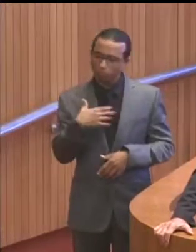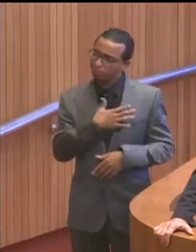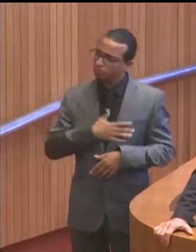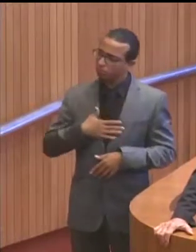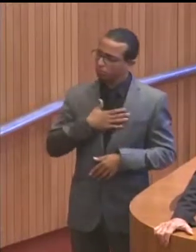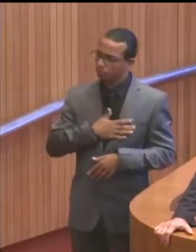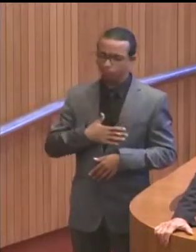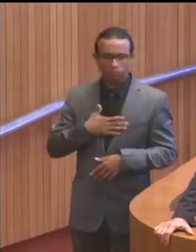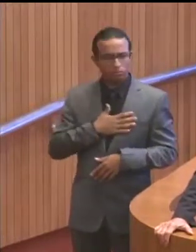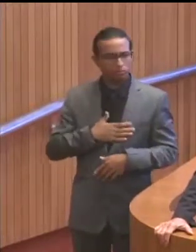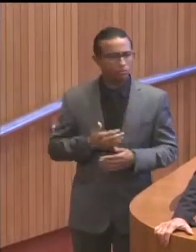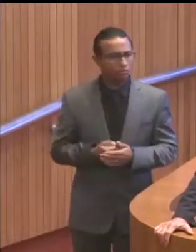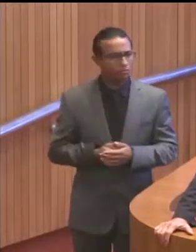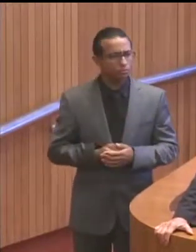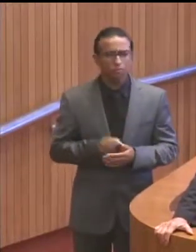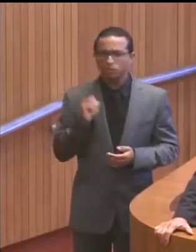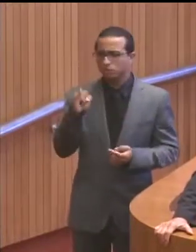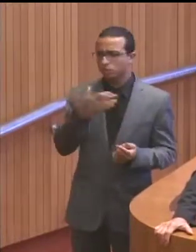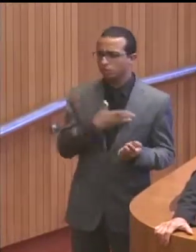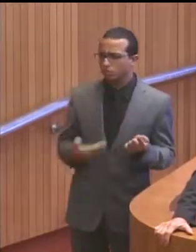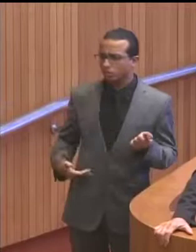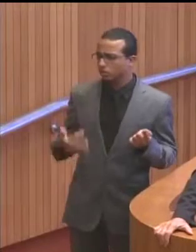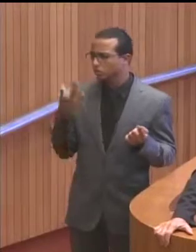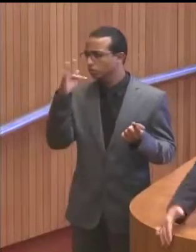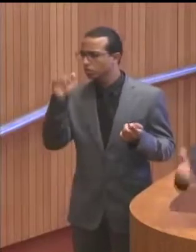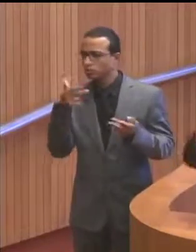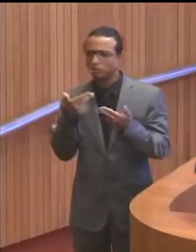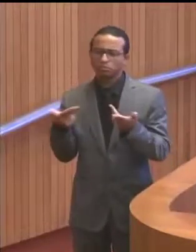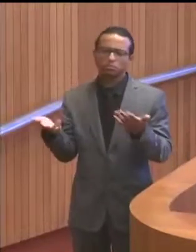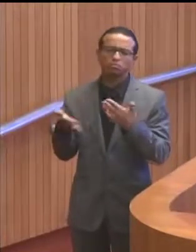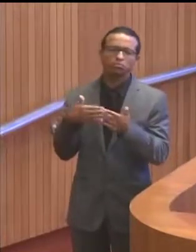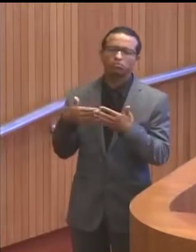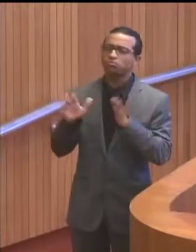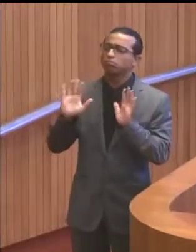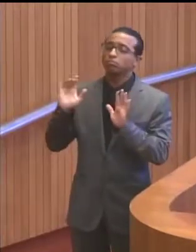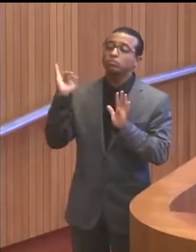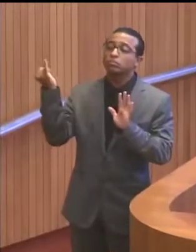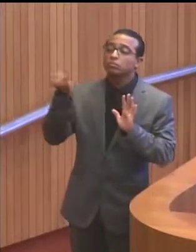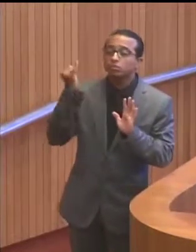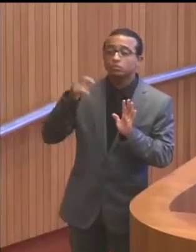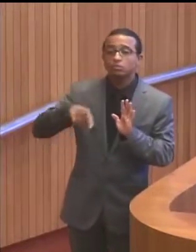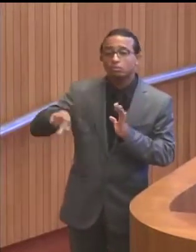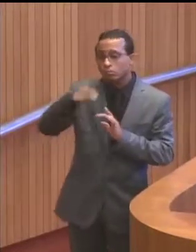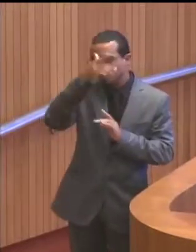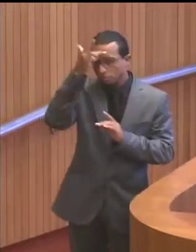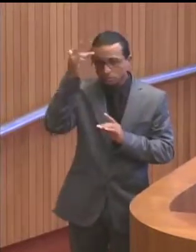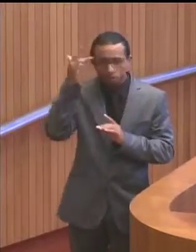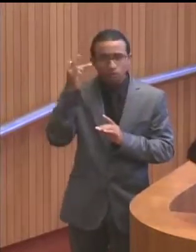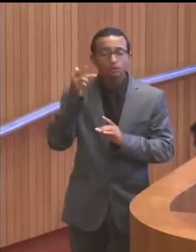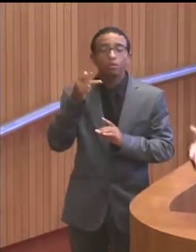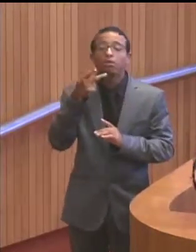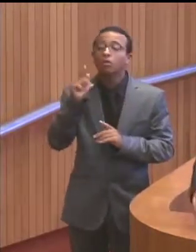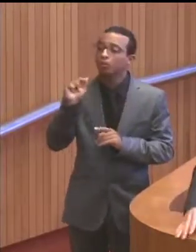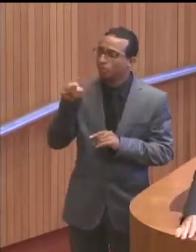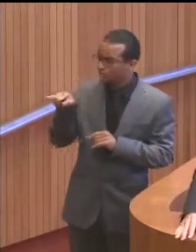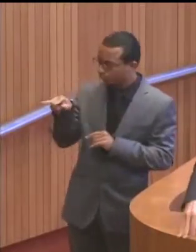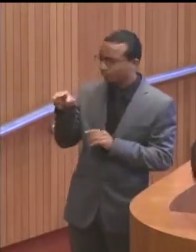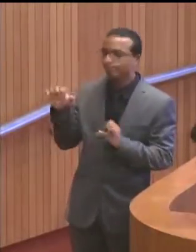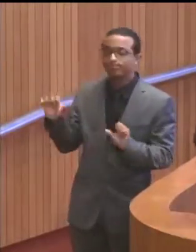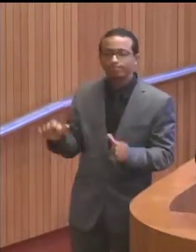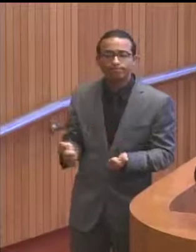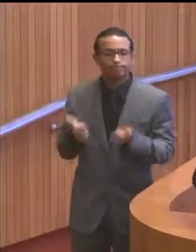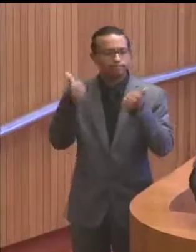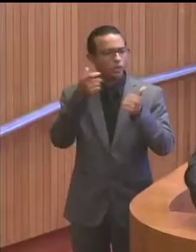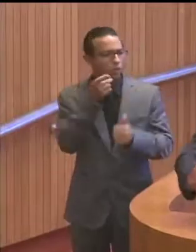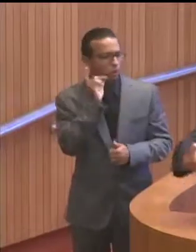feliz com isso. Seja quem for governo, federal, o que seja, o importante é que o povo do Maranhão diga assim, está melhorando.